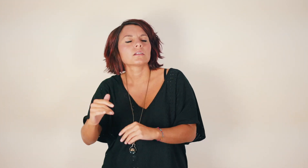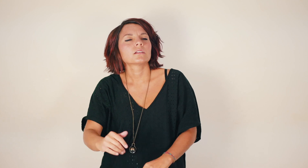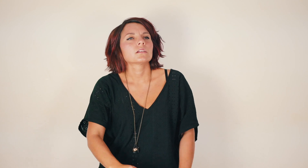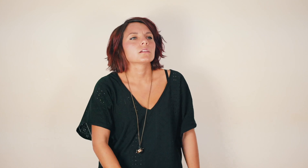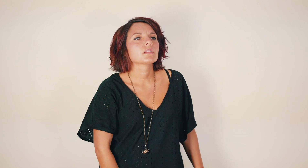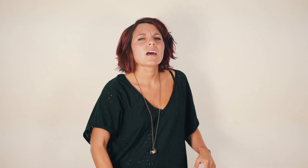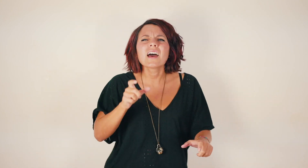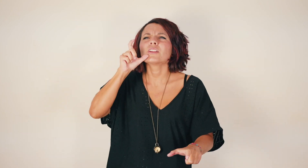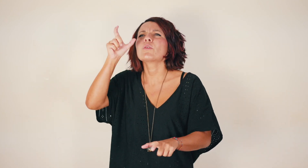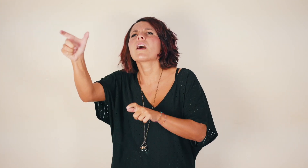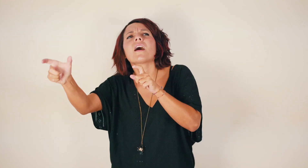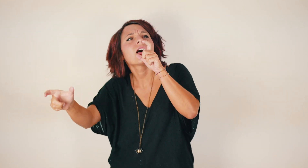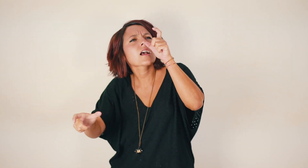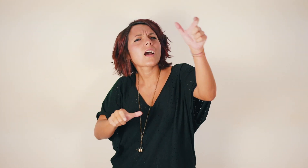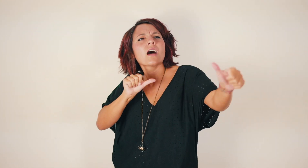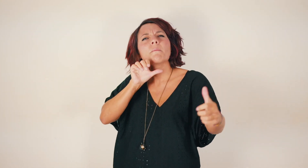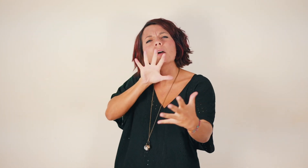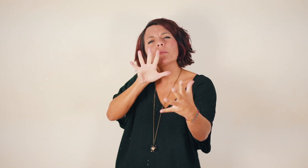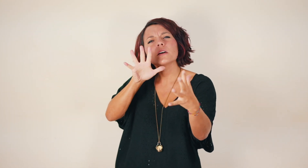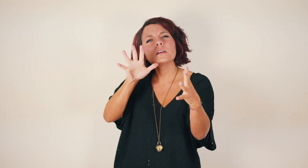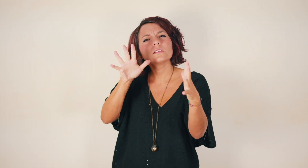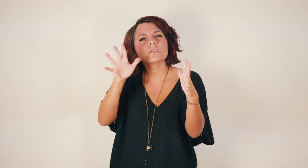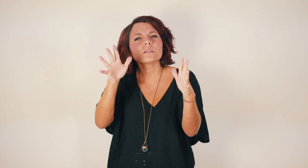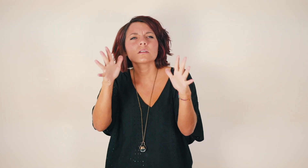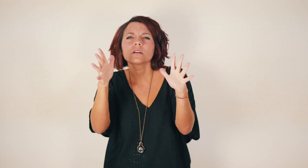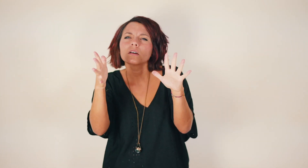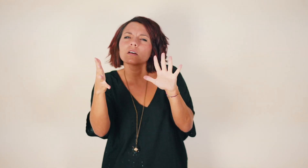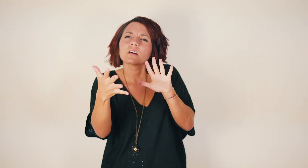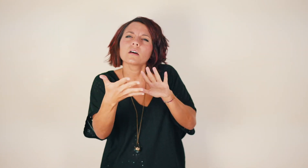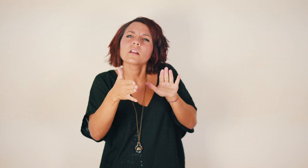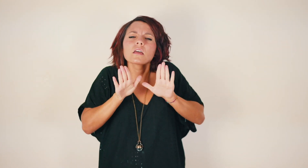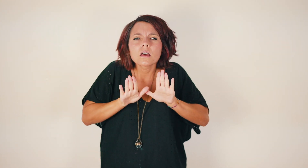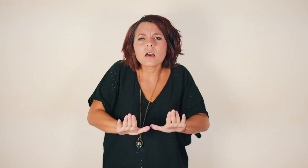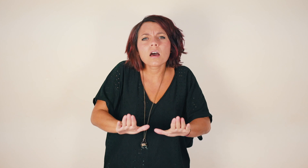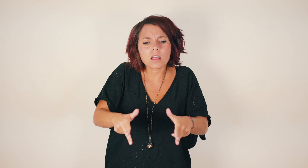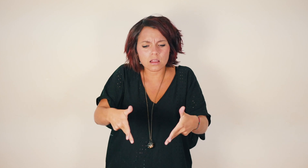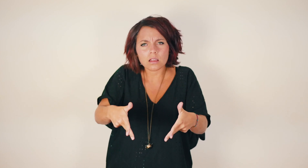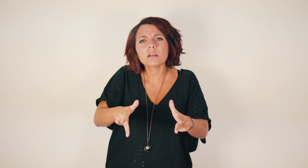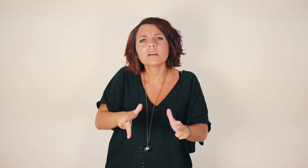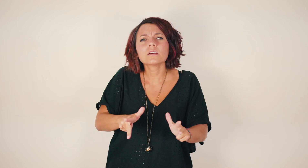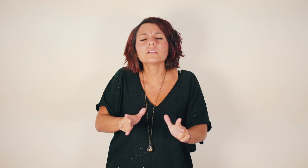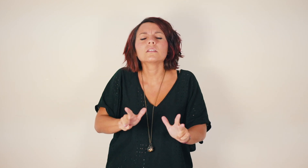Ed urlare il cambiamento Rimanendo seduti